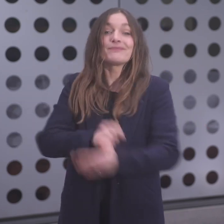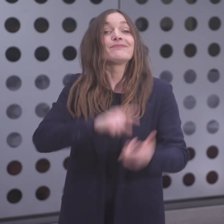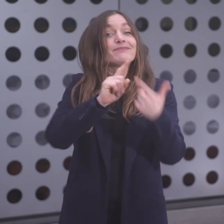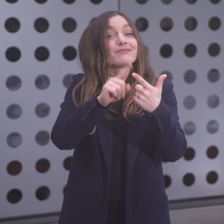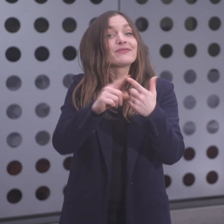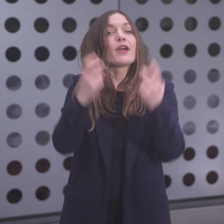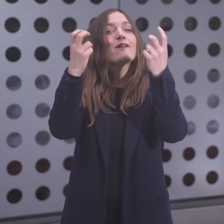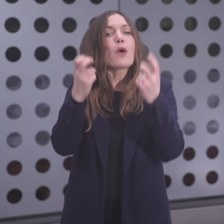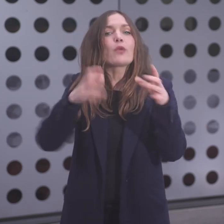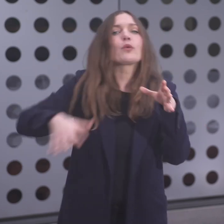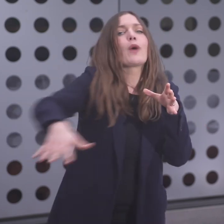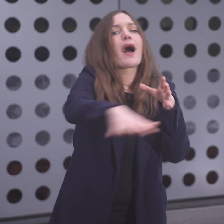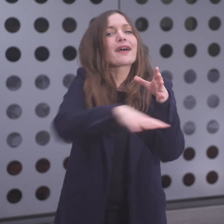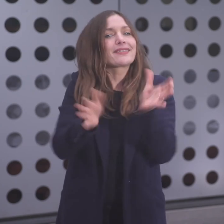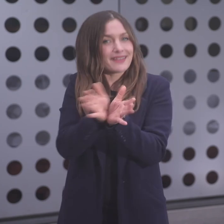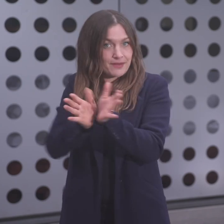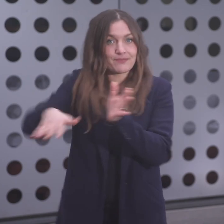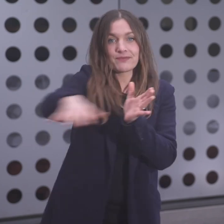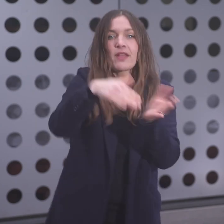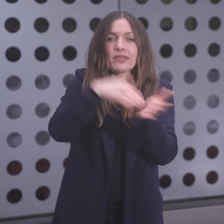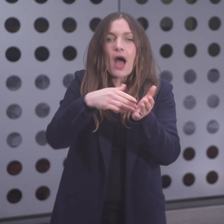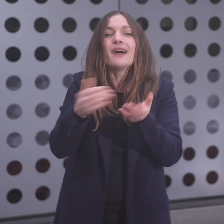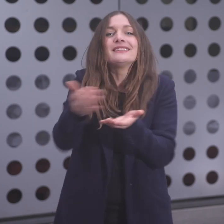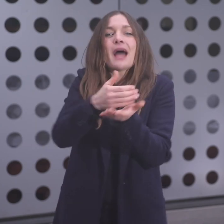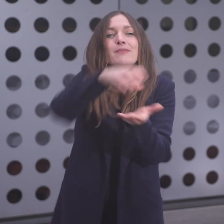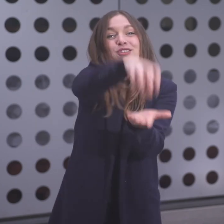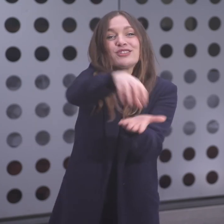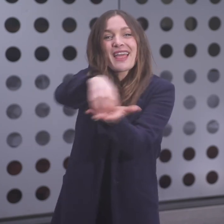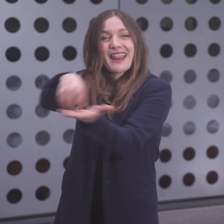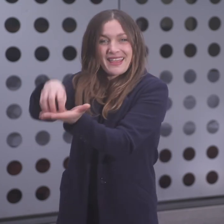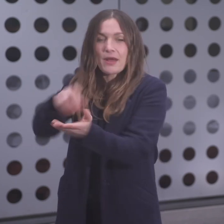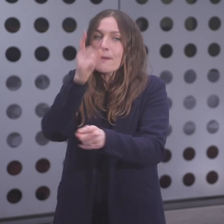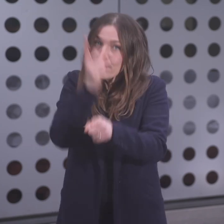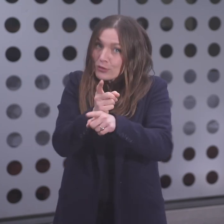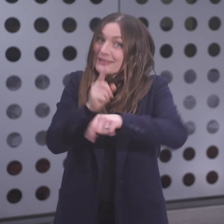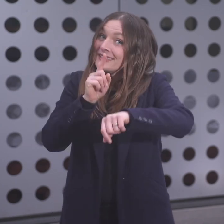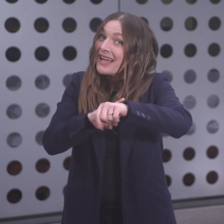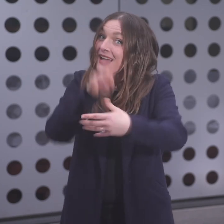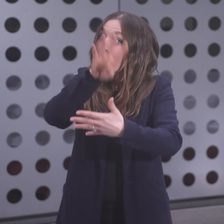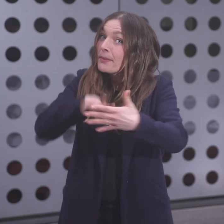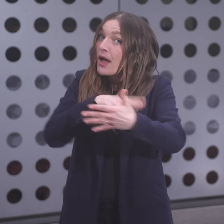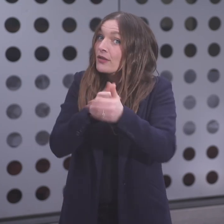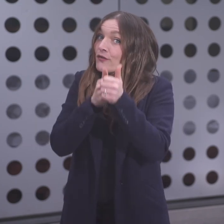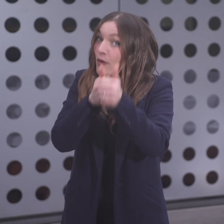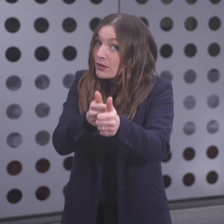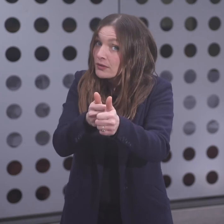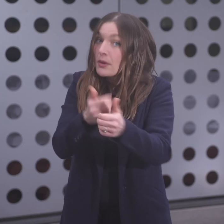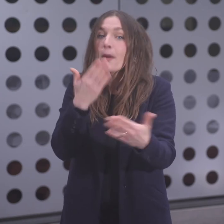Nicht einhalten der Benutzungszeiten bei den Quartiersammelstellen. Diese dürfen nur zu bestimmten Zeiten benutzt werden.